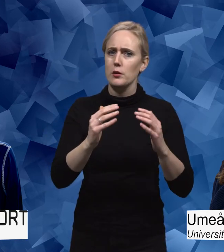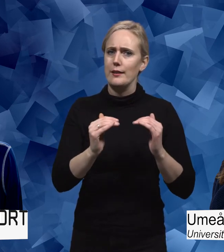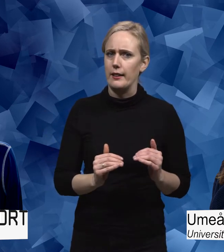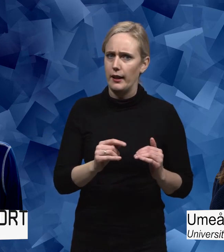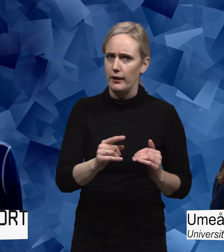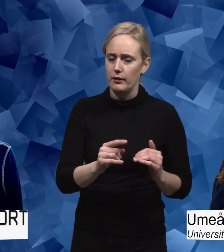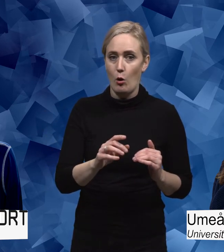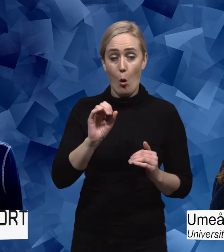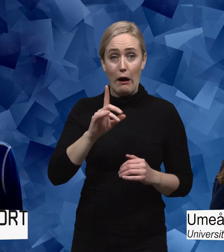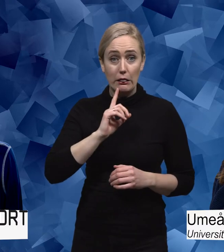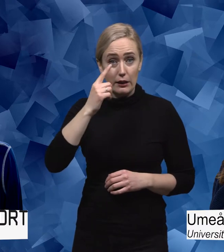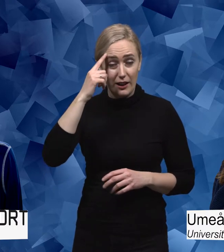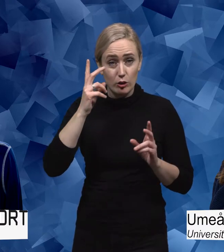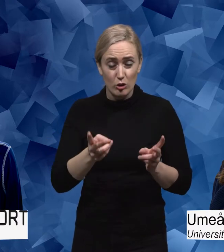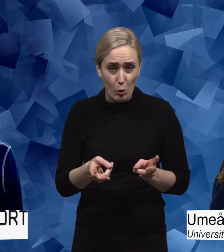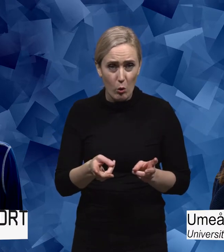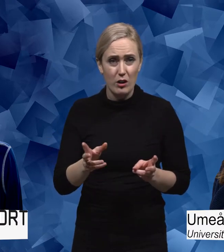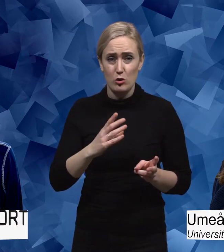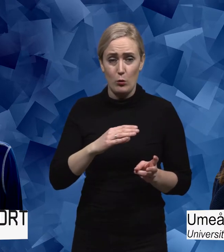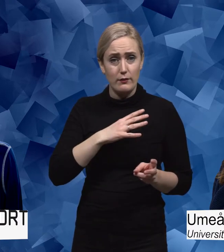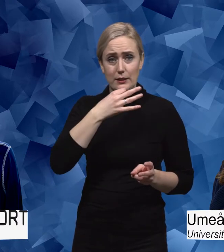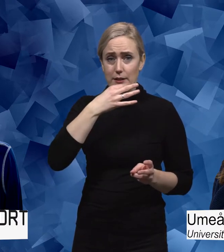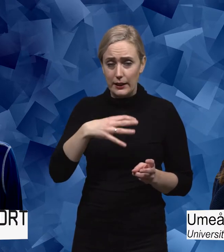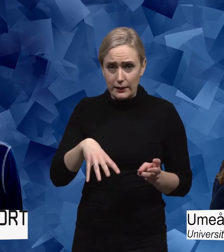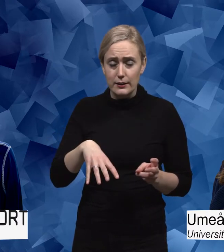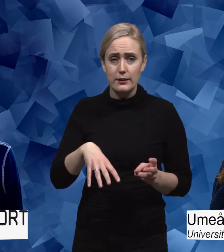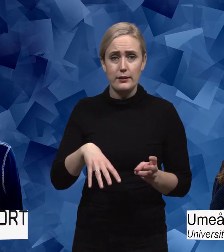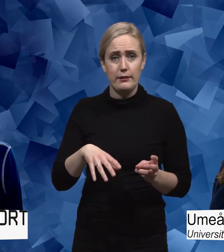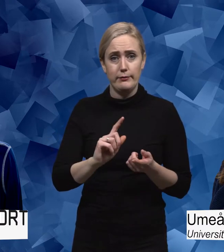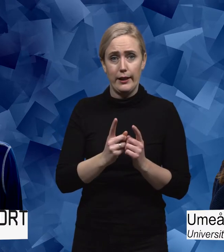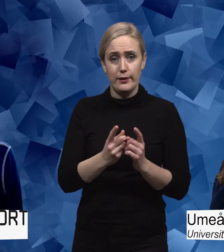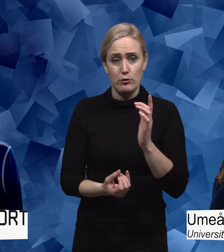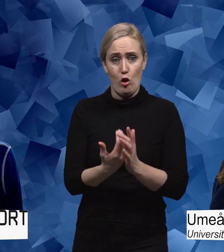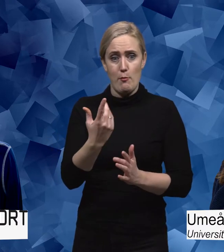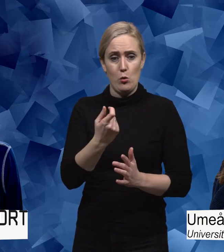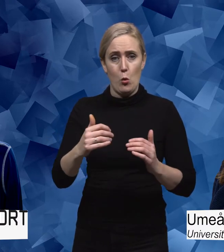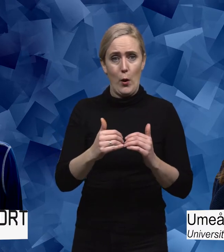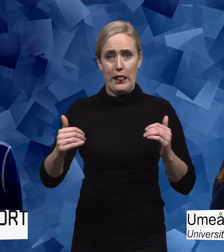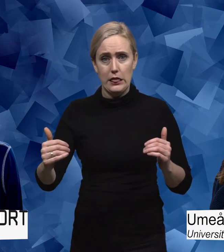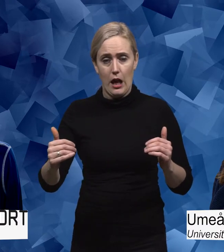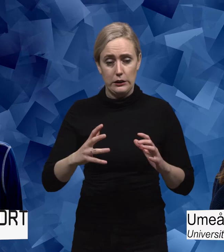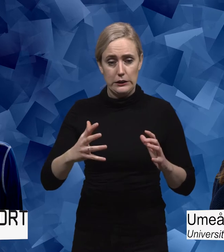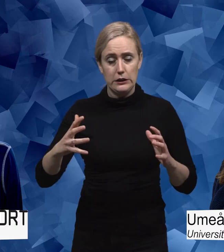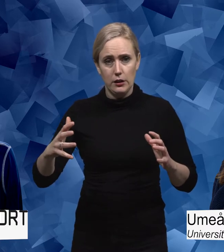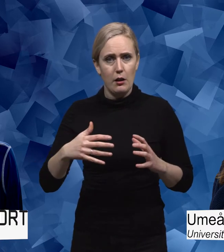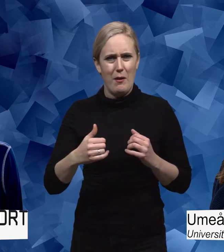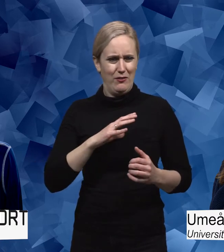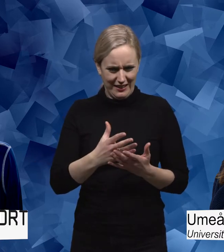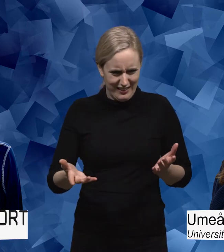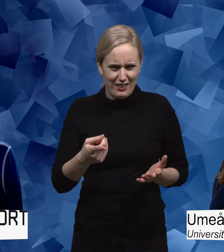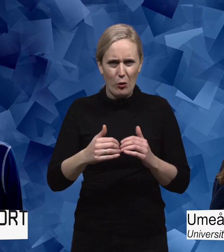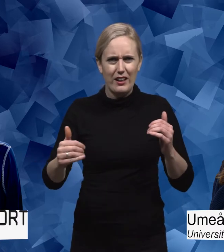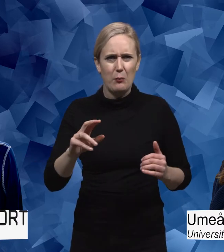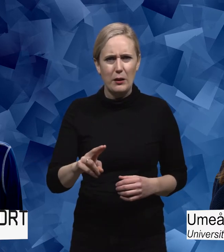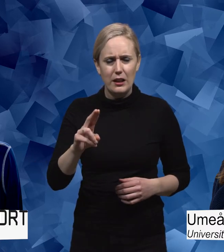funktionsnedsättning. Drar man alltid den slutsatsen så riskerar man också att skapa skillnader som egentligen inte är det som kan finnas. Men det är inte